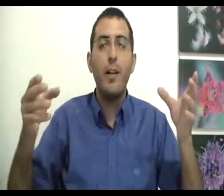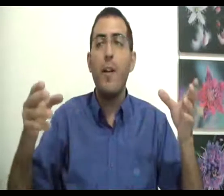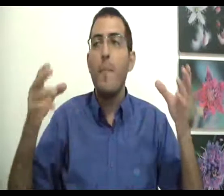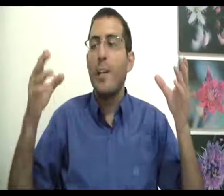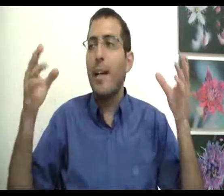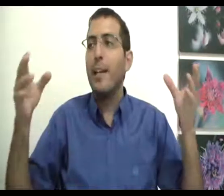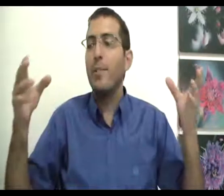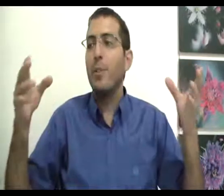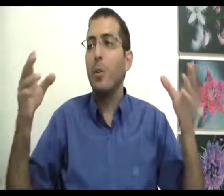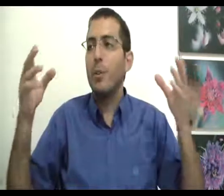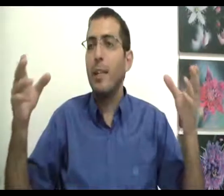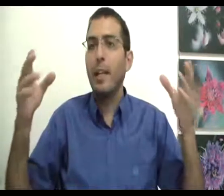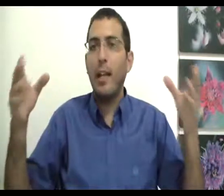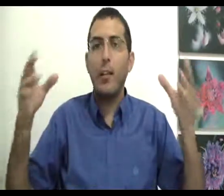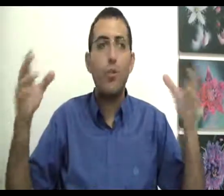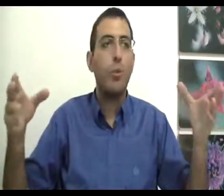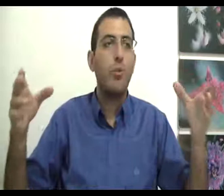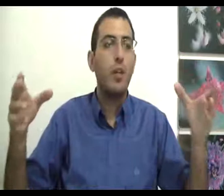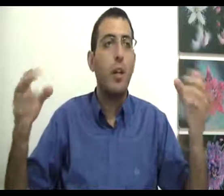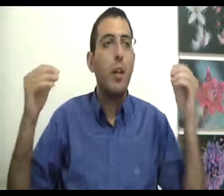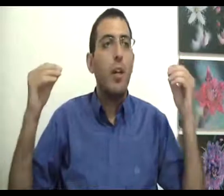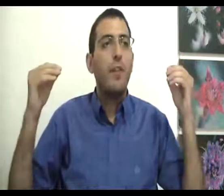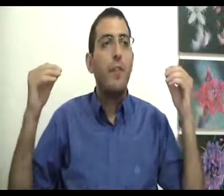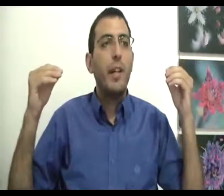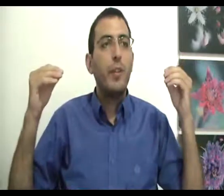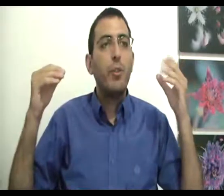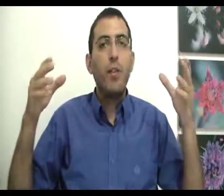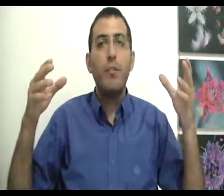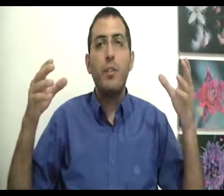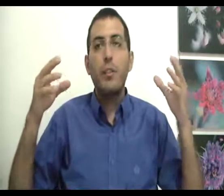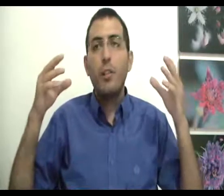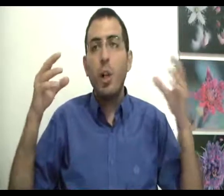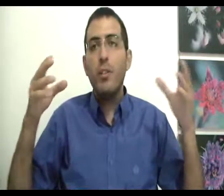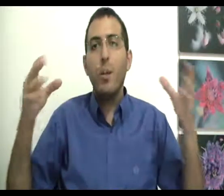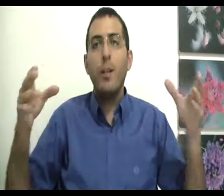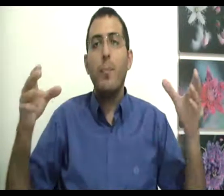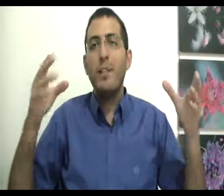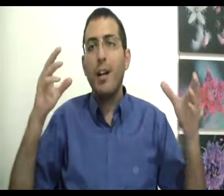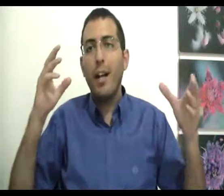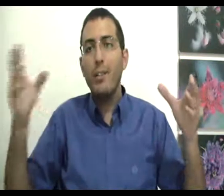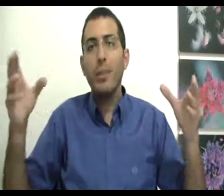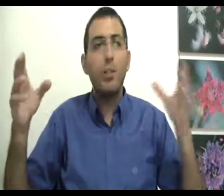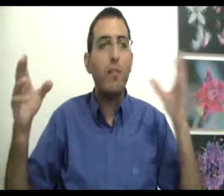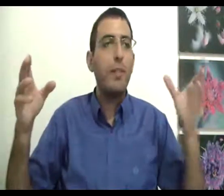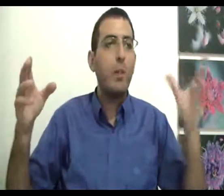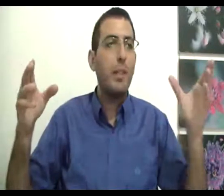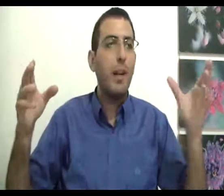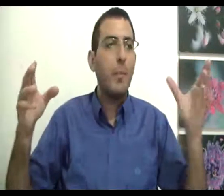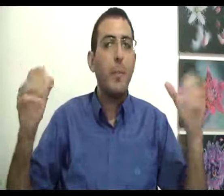האדם רוצה להרגיש טוב וטוב לא תלוי בדבר החיצוני טוב תלוי בדבר הפנימי